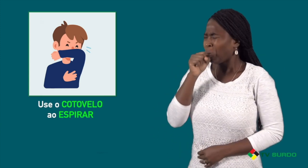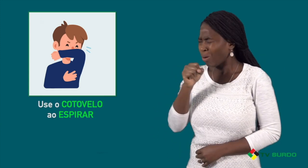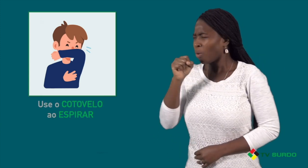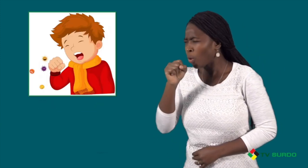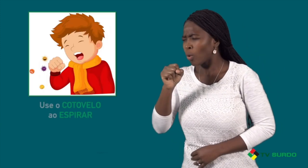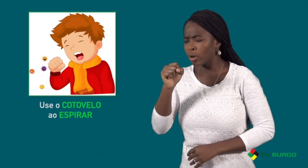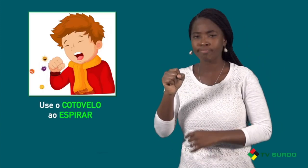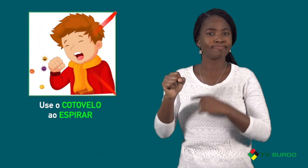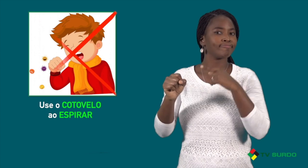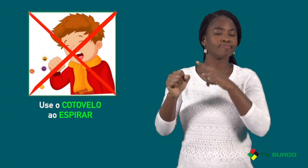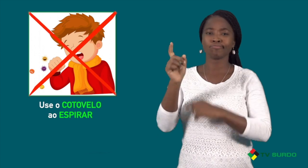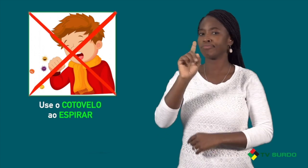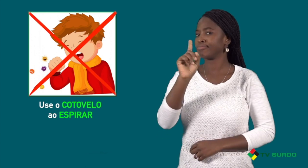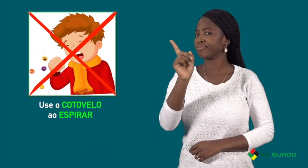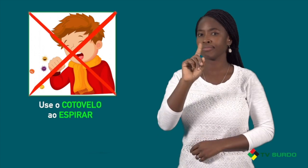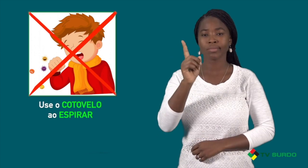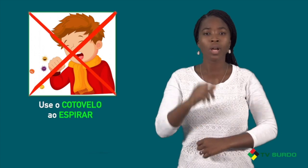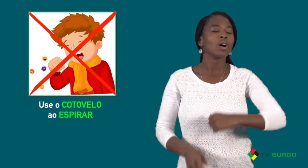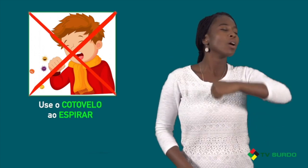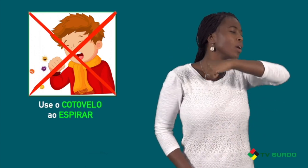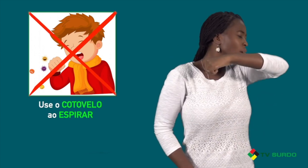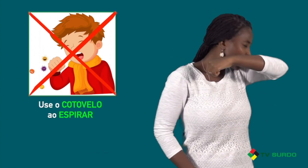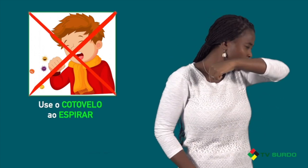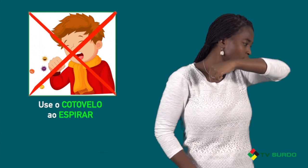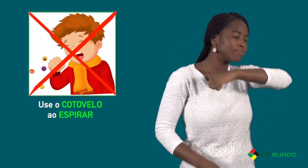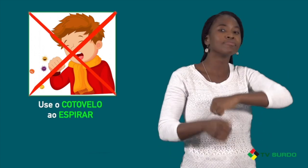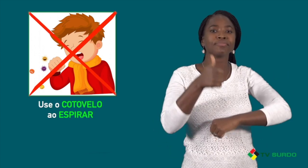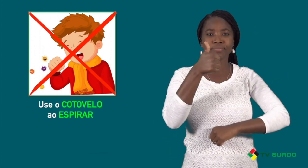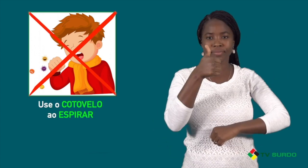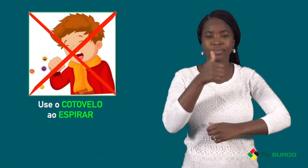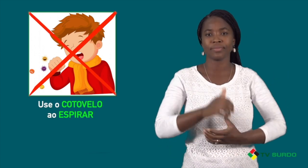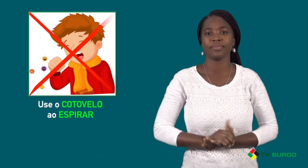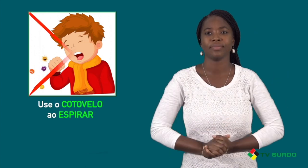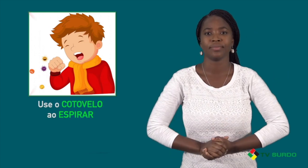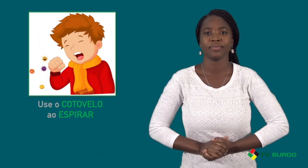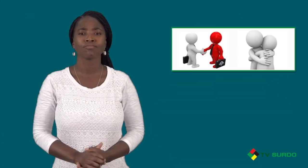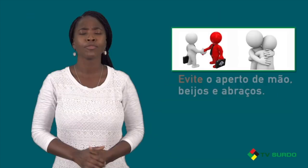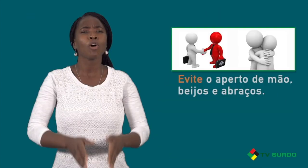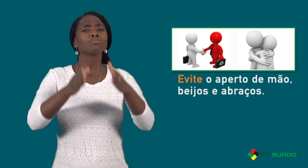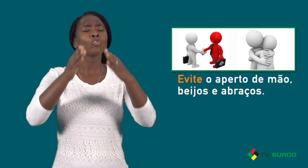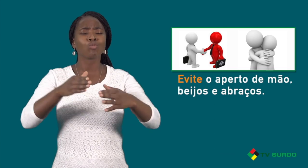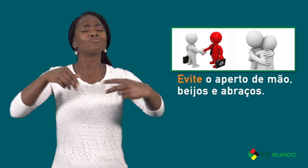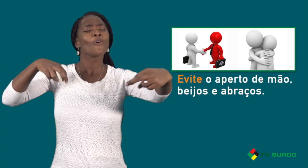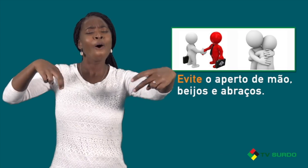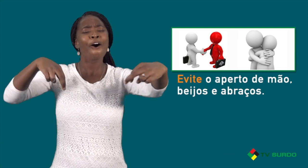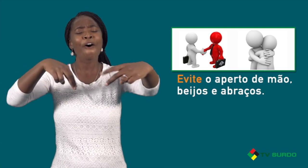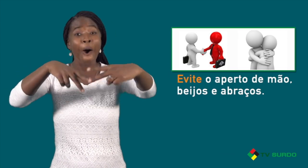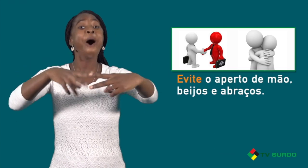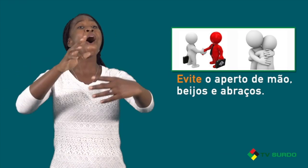Não tossir na mão. O certo é usar o cotovelo. Ao cruzar com alguém, não